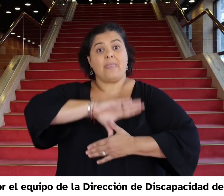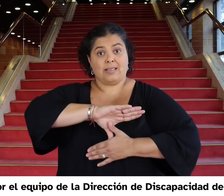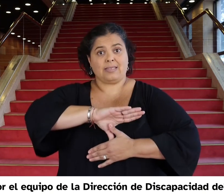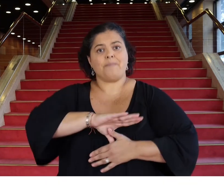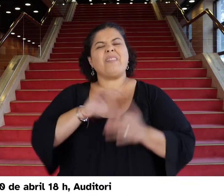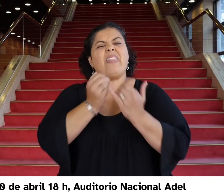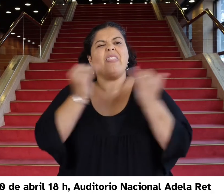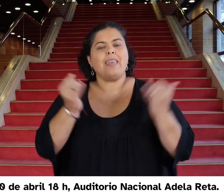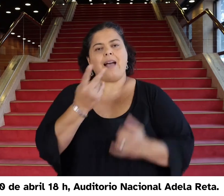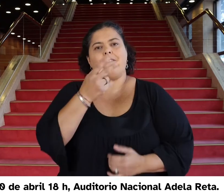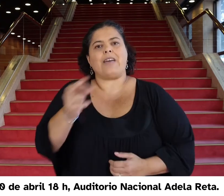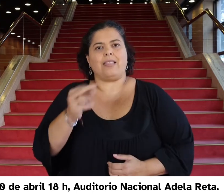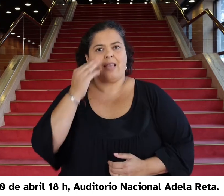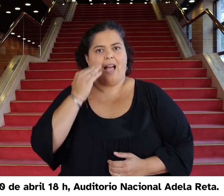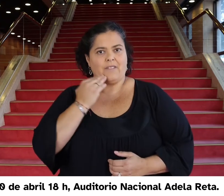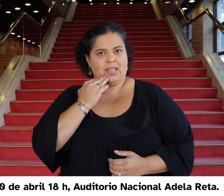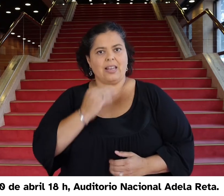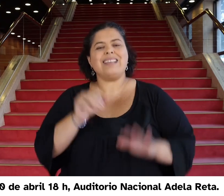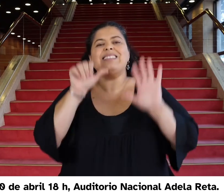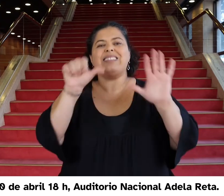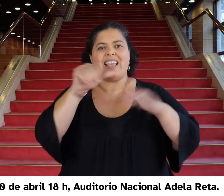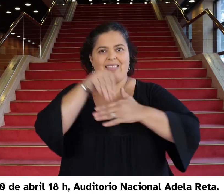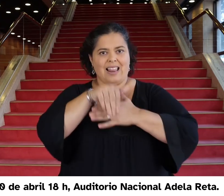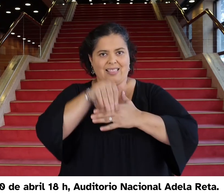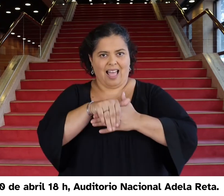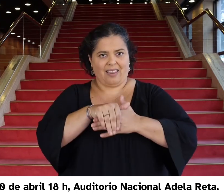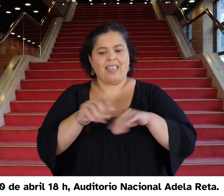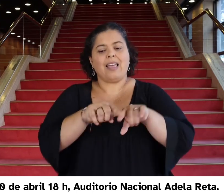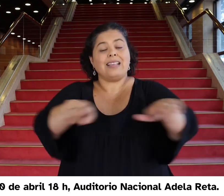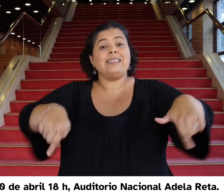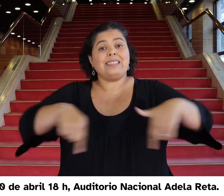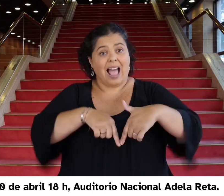20 de abril, 18 horas. Auditorio Nacional Adela Reta.